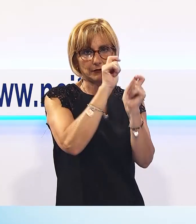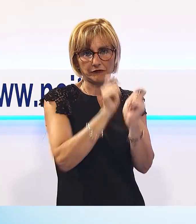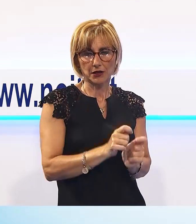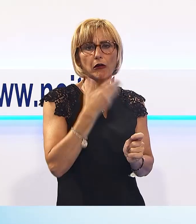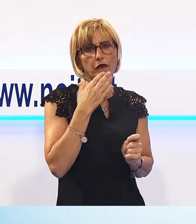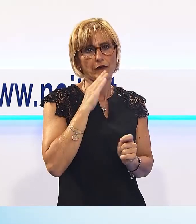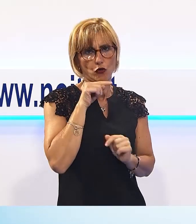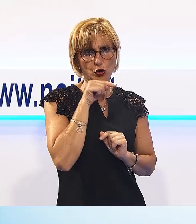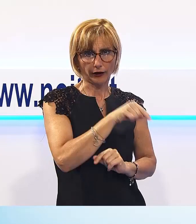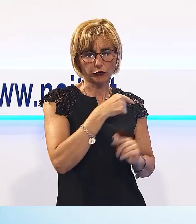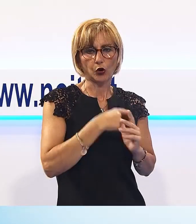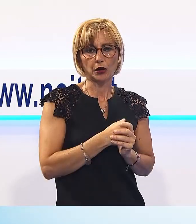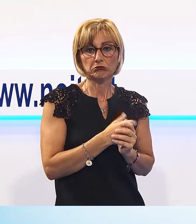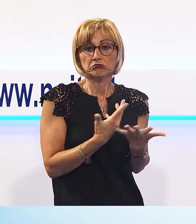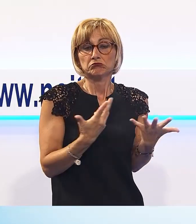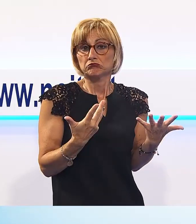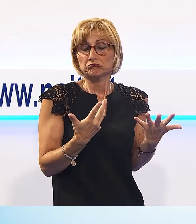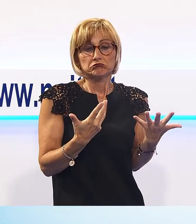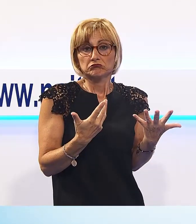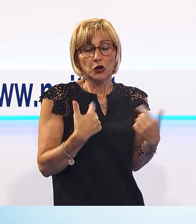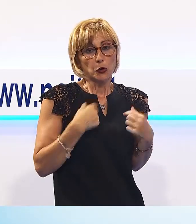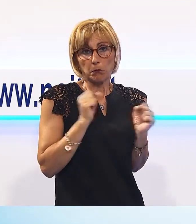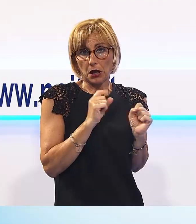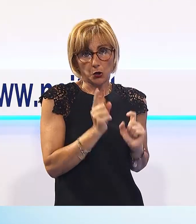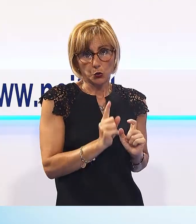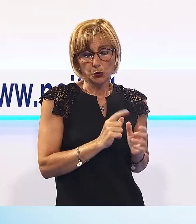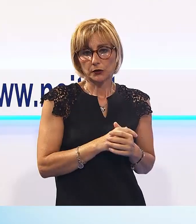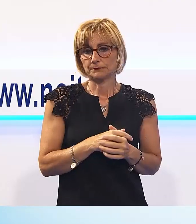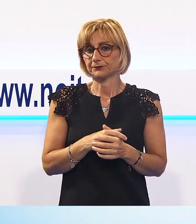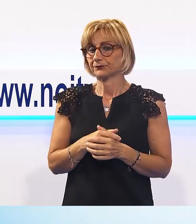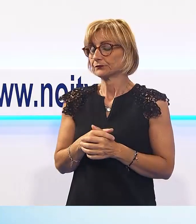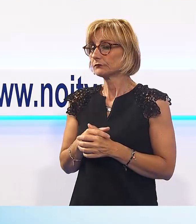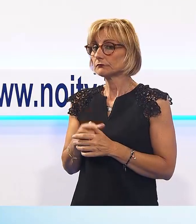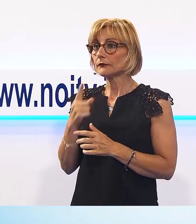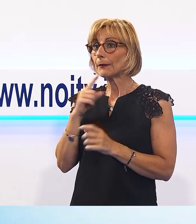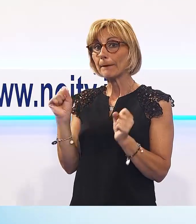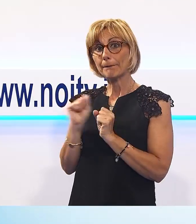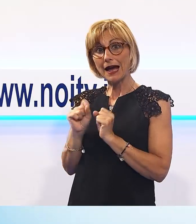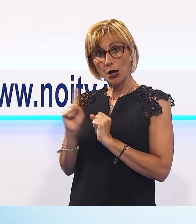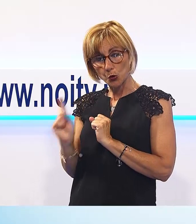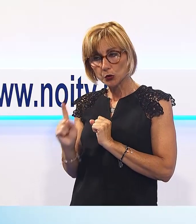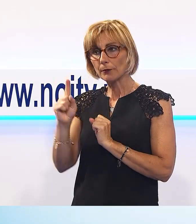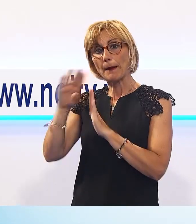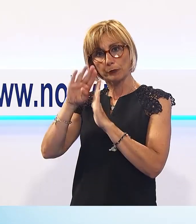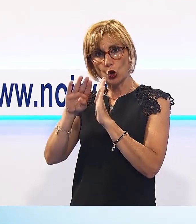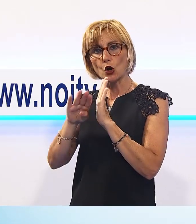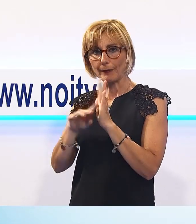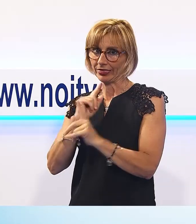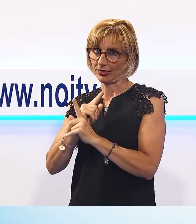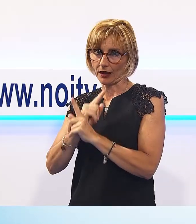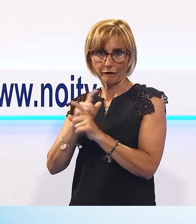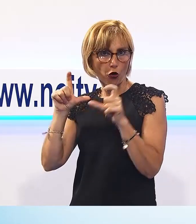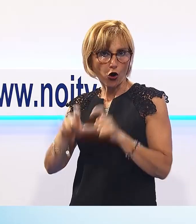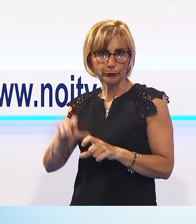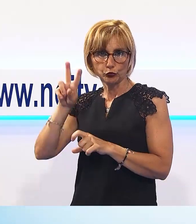assolutamente nessuna paura. Assolutamente però c'è bisogno di programmazione in vista del